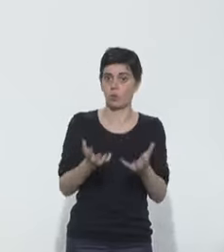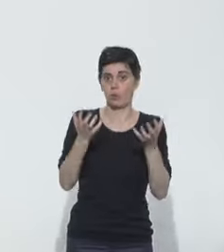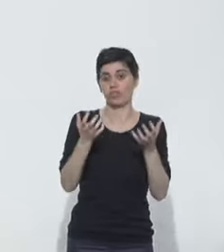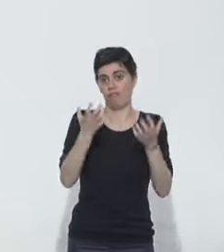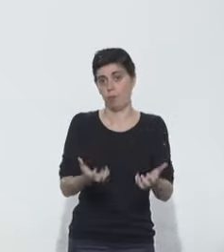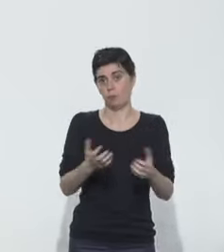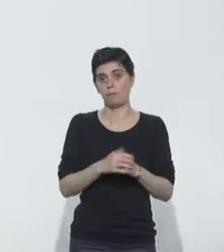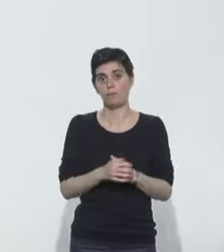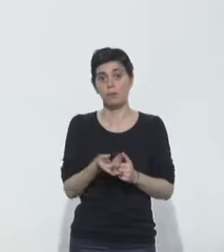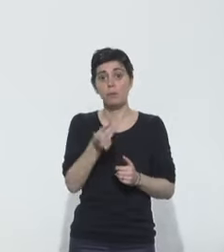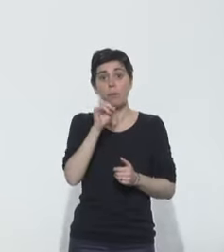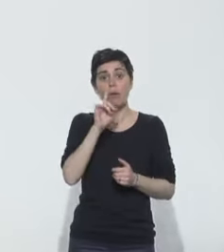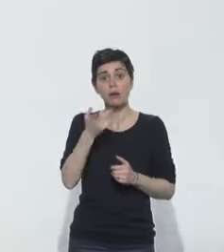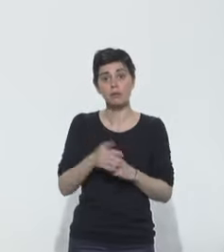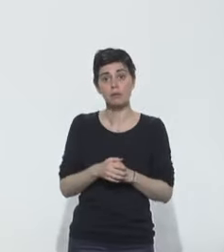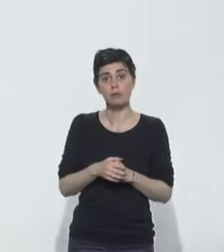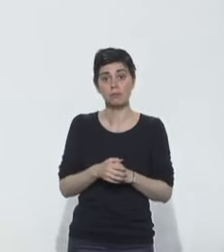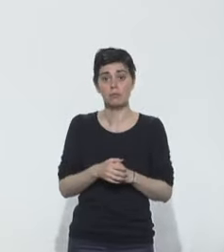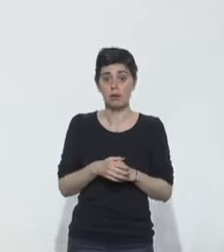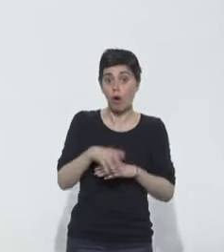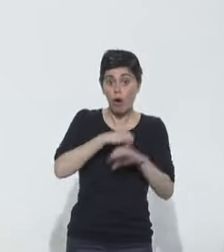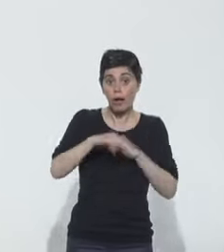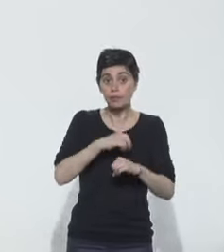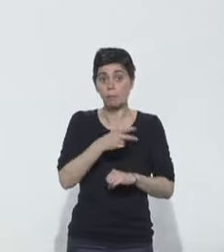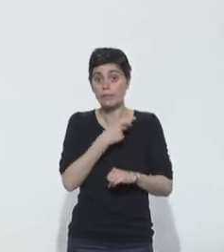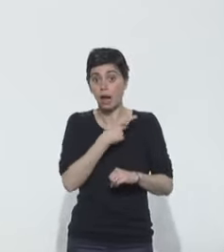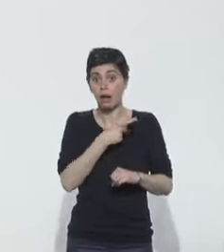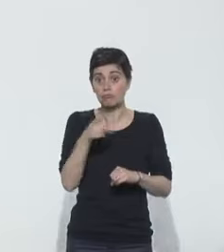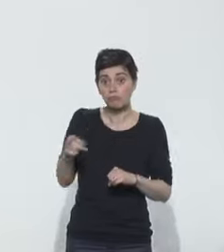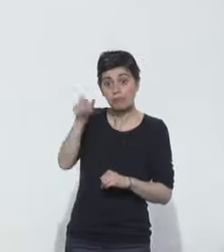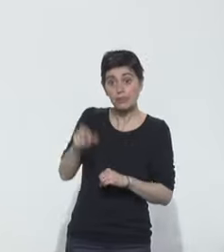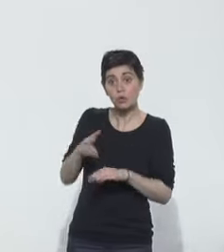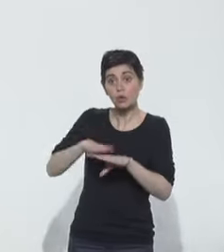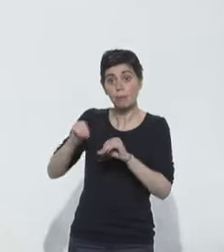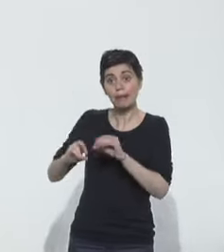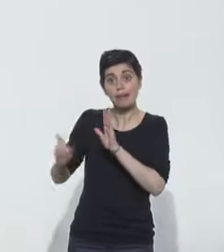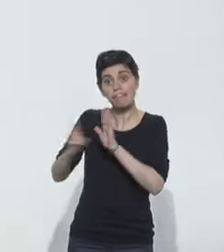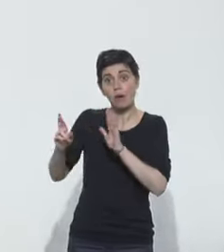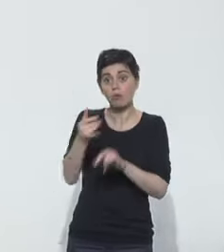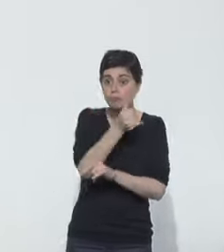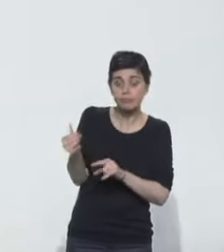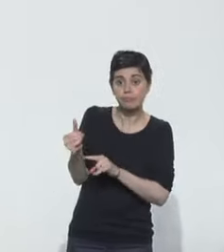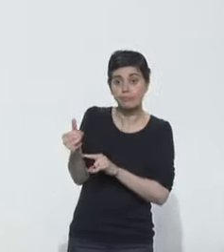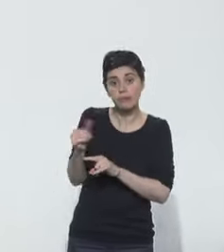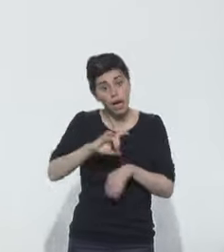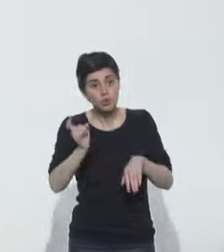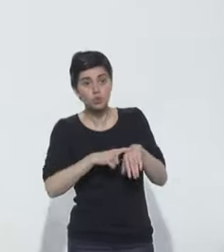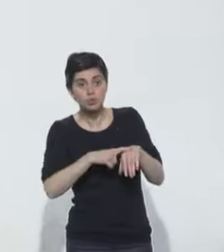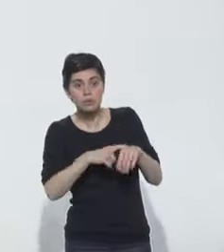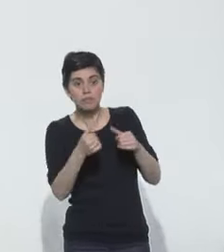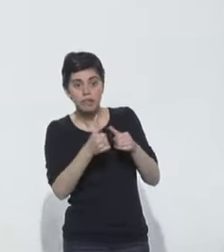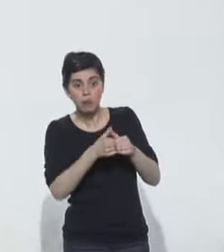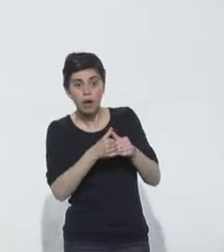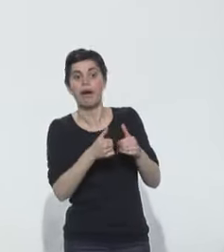référence pour qu'il y ait une espèce de hotline médical, un référent médical qui prenne en charge directement les avis pour